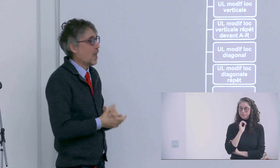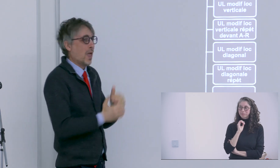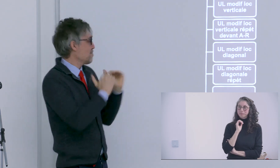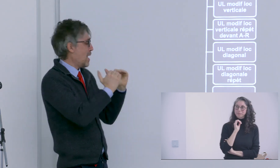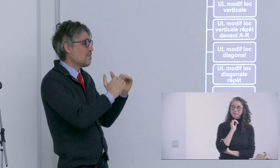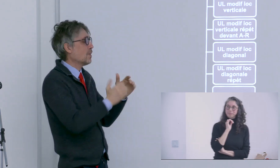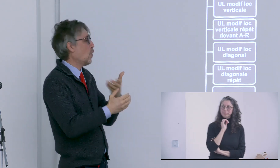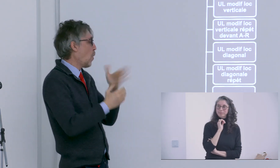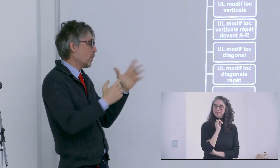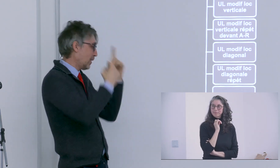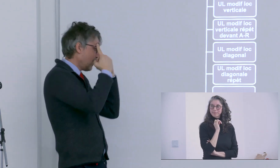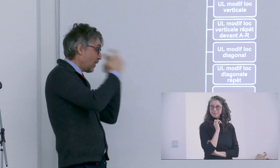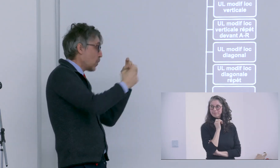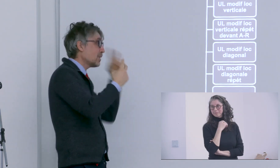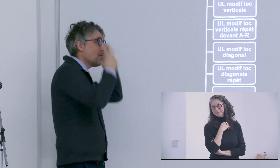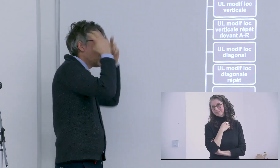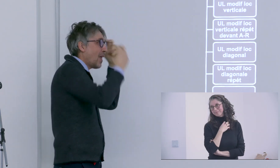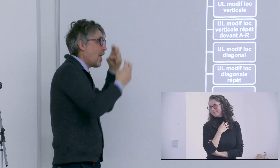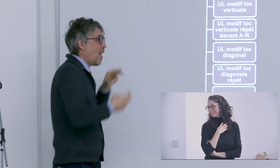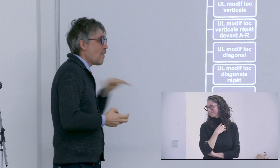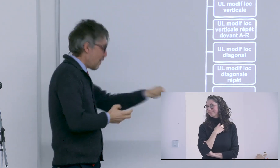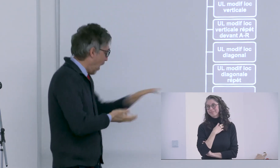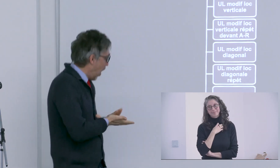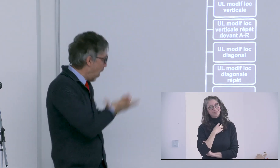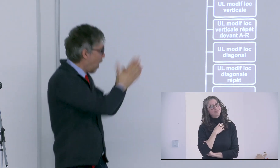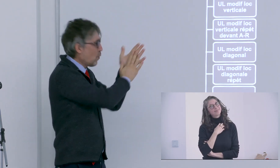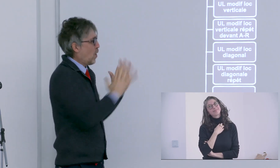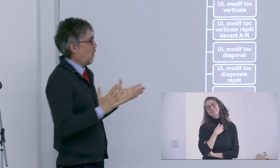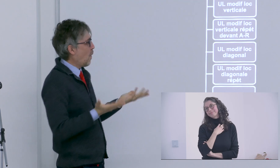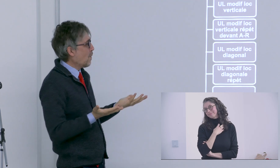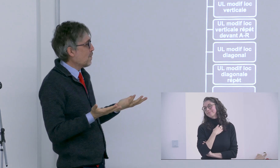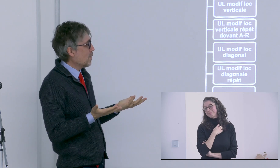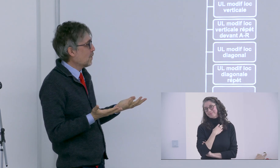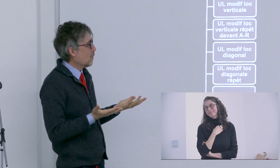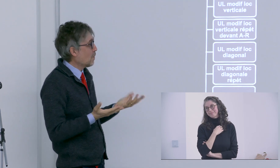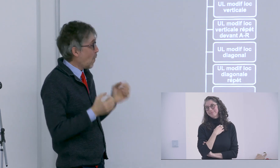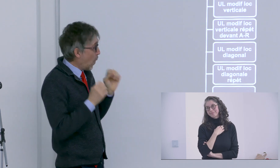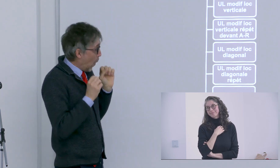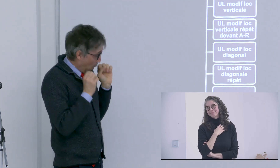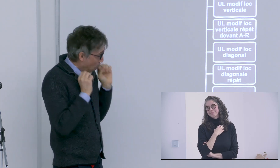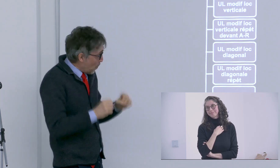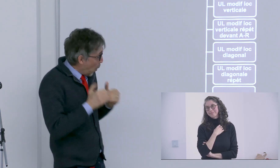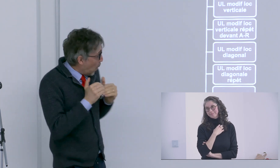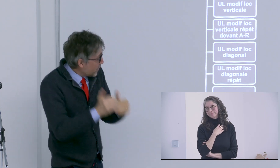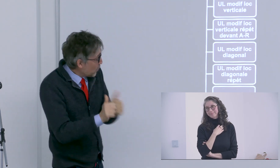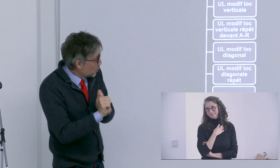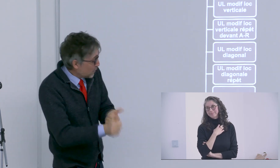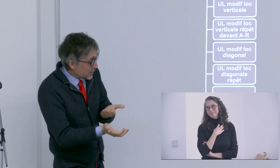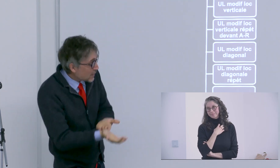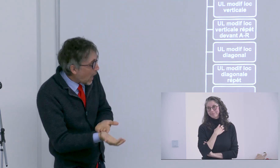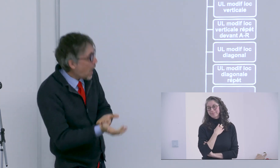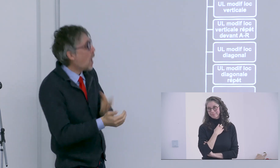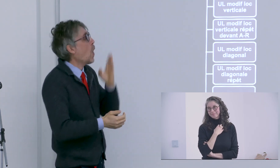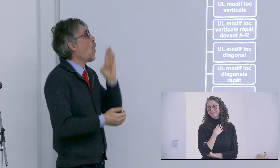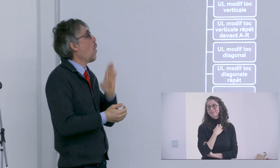reliez ça avec l'approche de Christian Cuxac et tout comme comment vous reliez ces évolutions